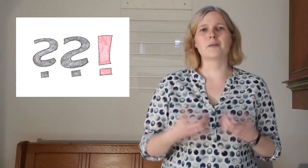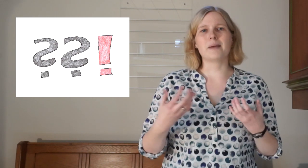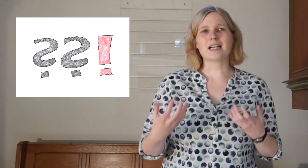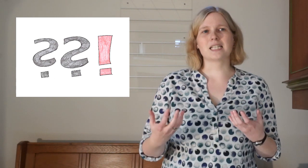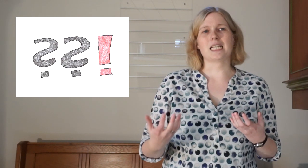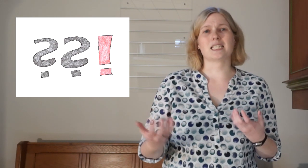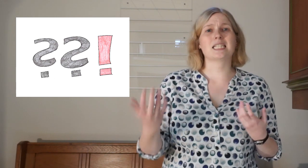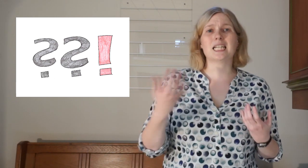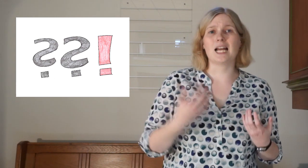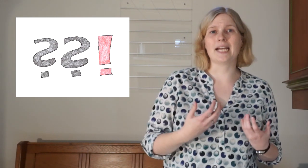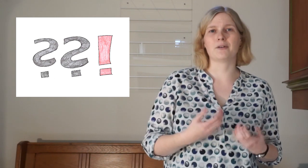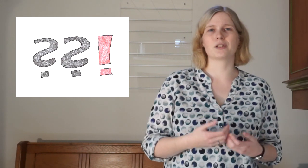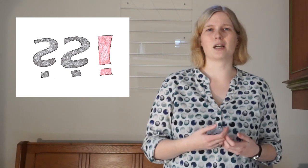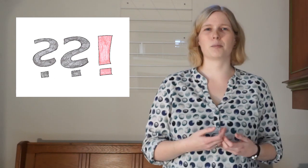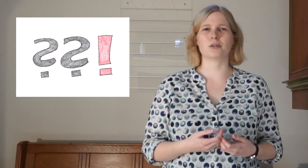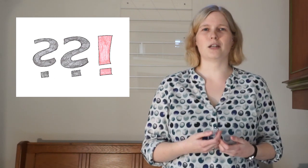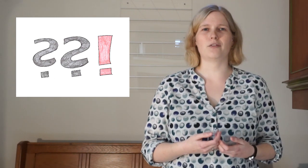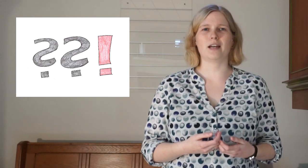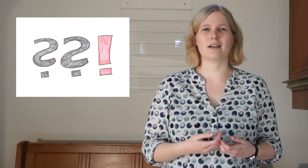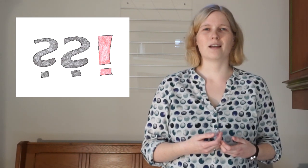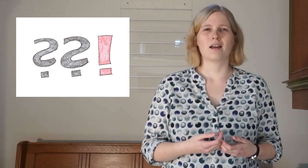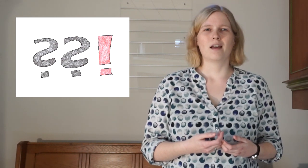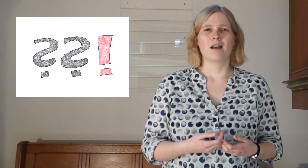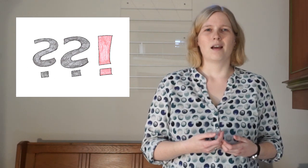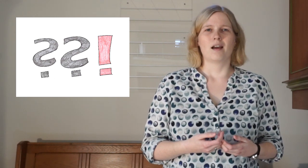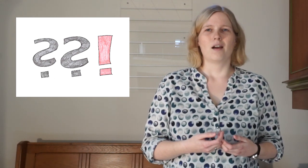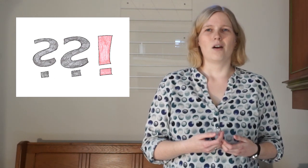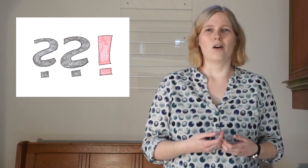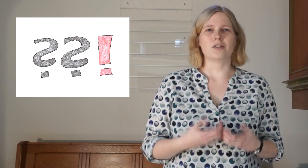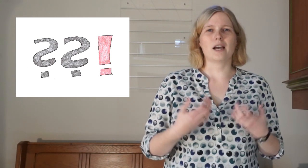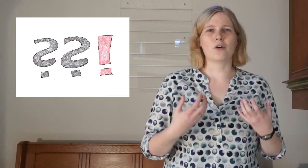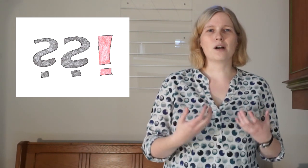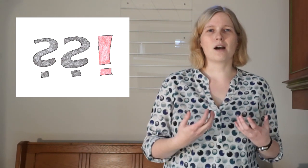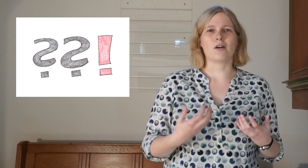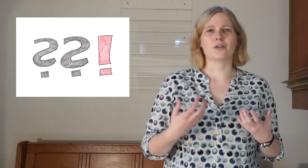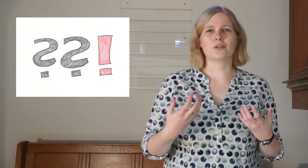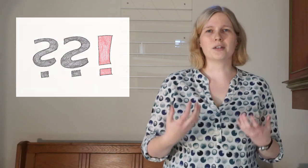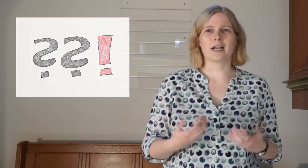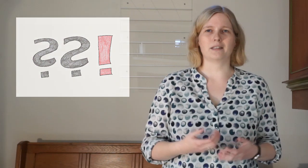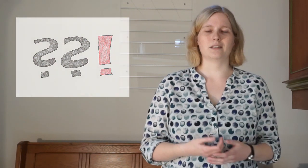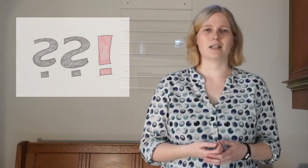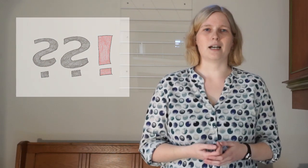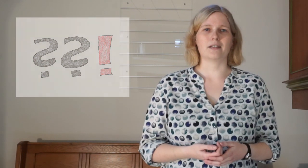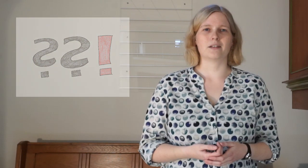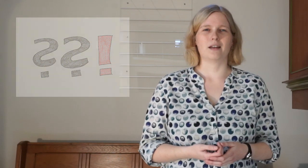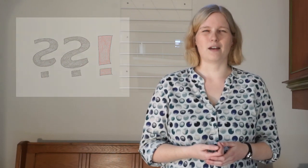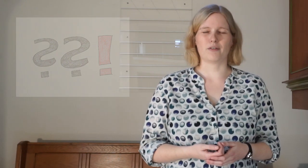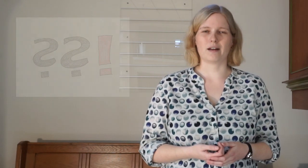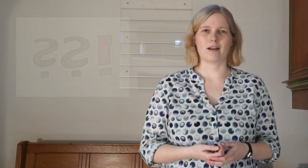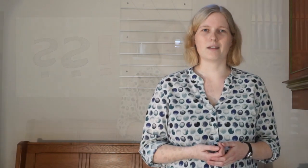gemerkt hat, dass die Kleinen untergebuttert werden und der Hunger und Ungerechtigkeit erfahren hat?